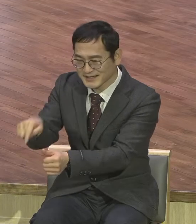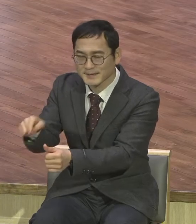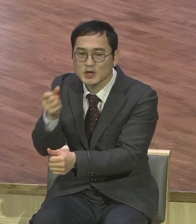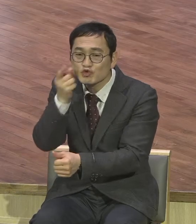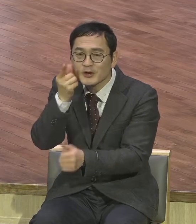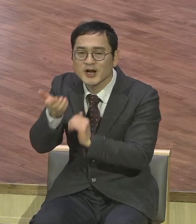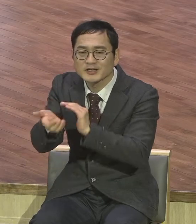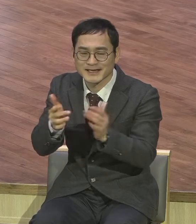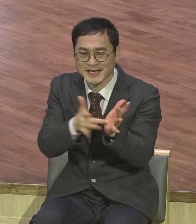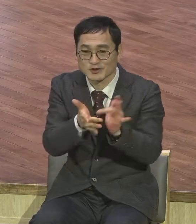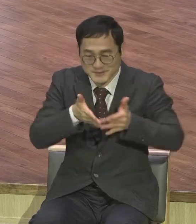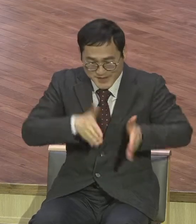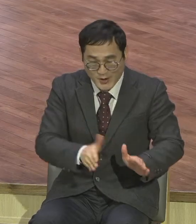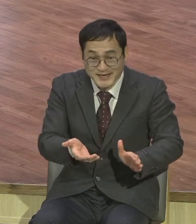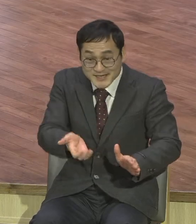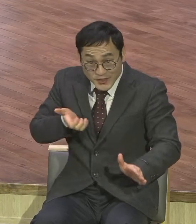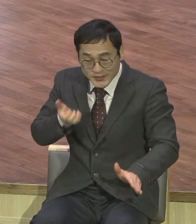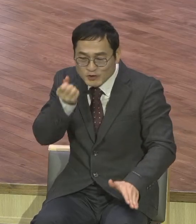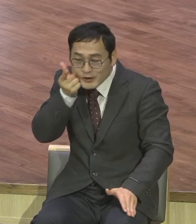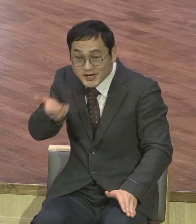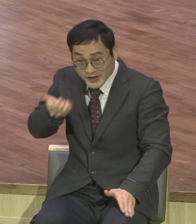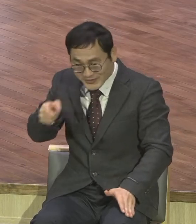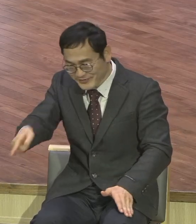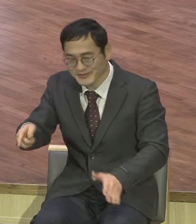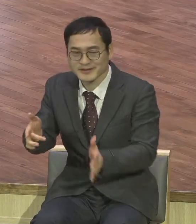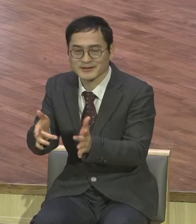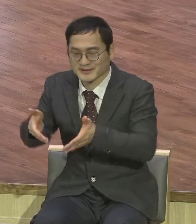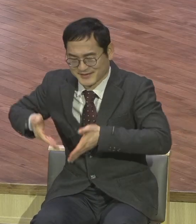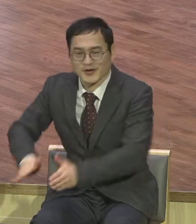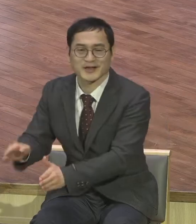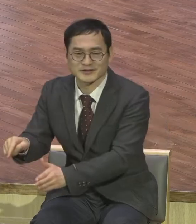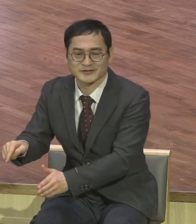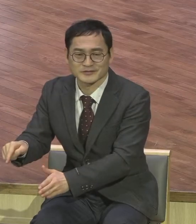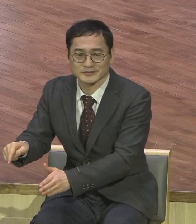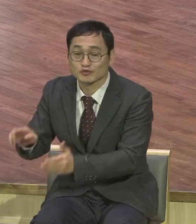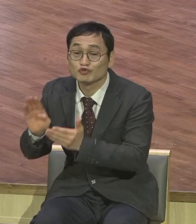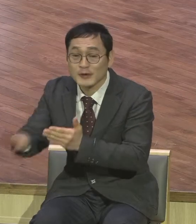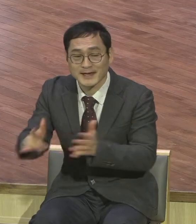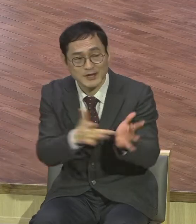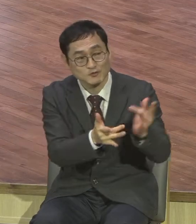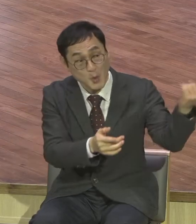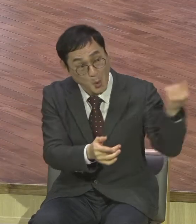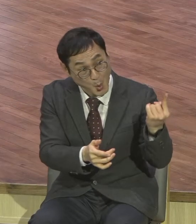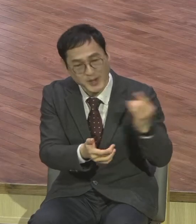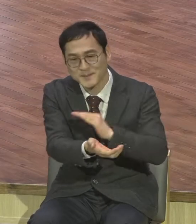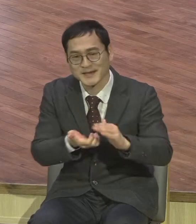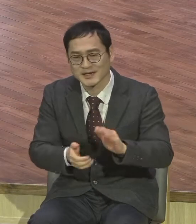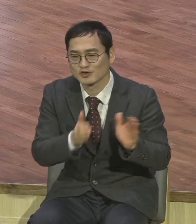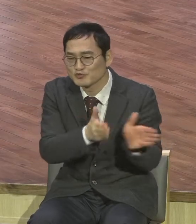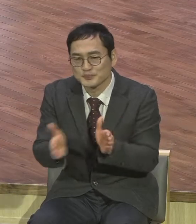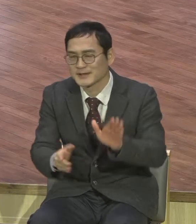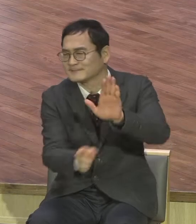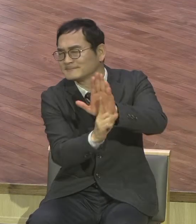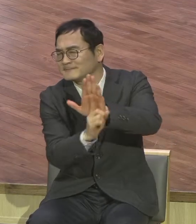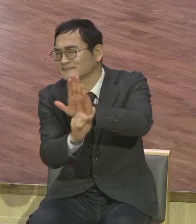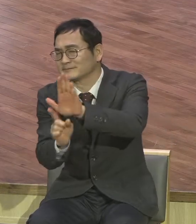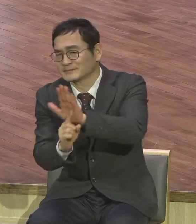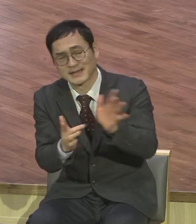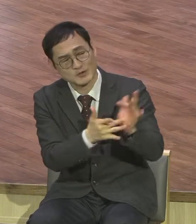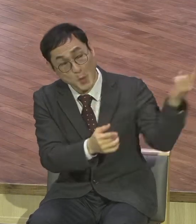예수님께서 메시야로 사역할 수 있도록 그렇게 길을 예비하는 그런 사명을